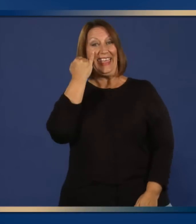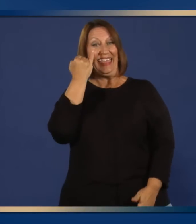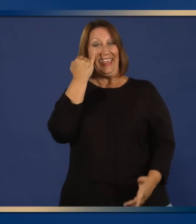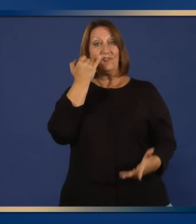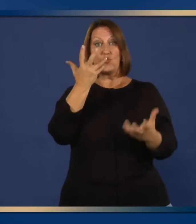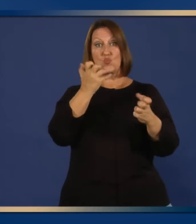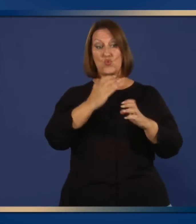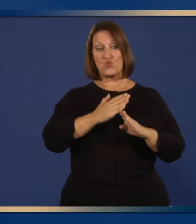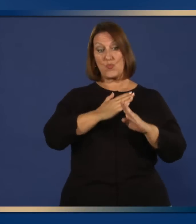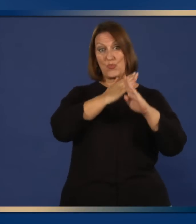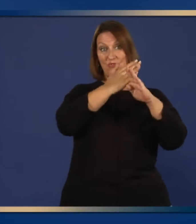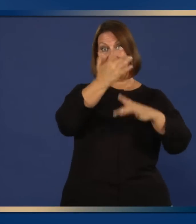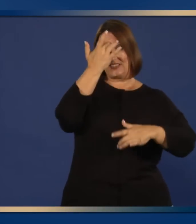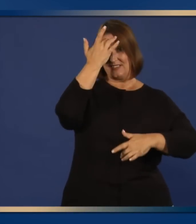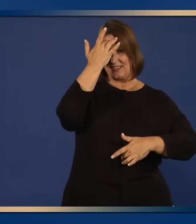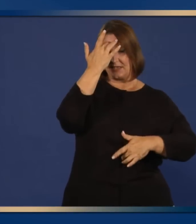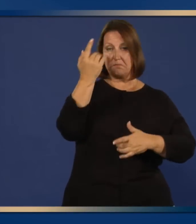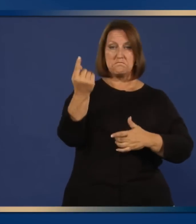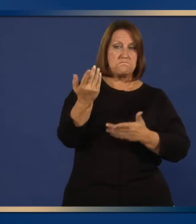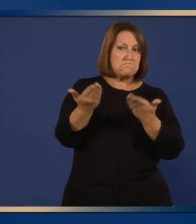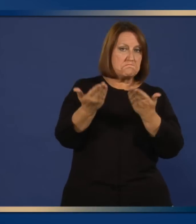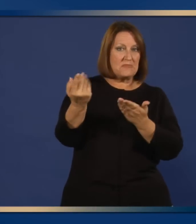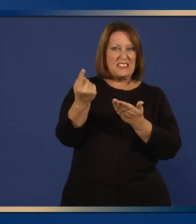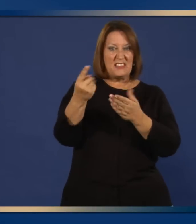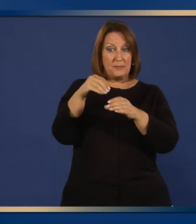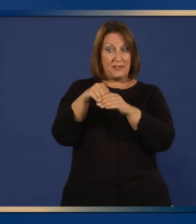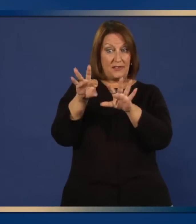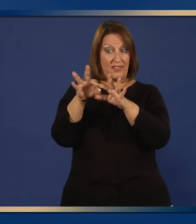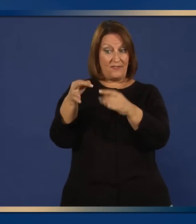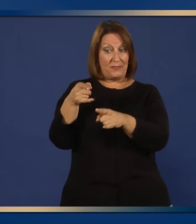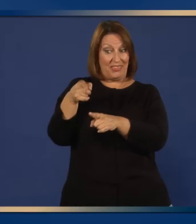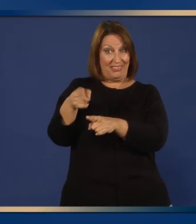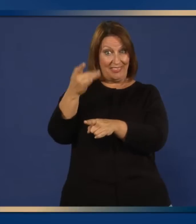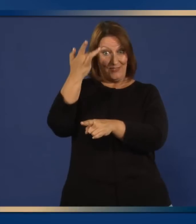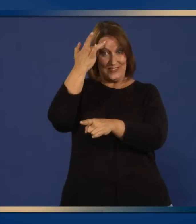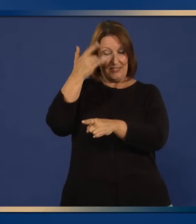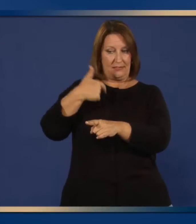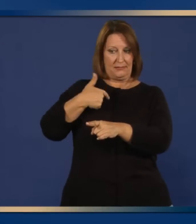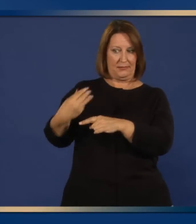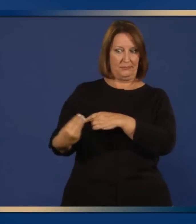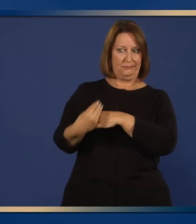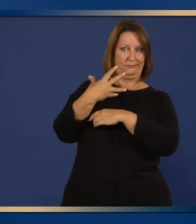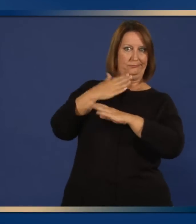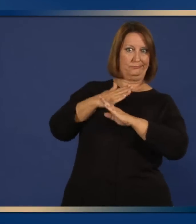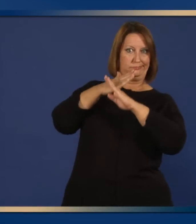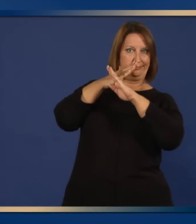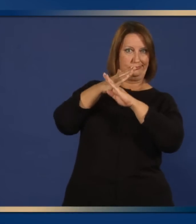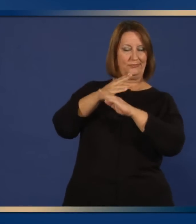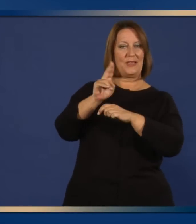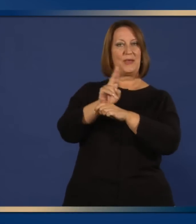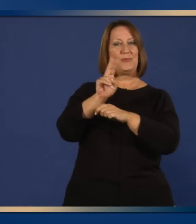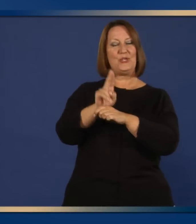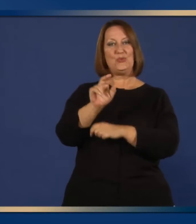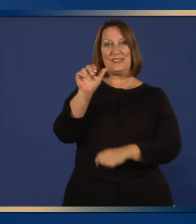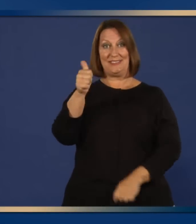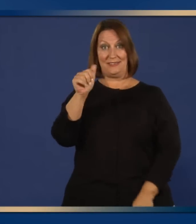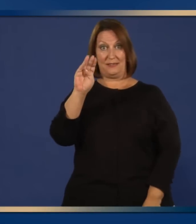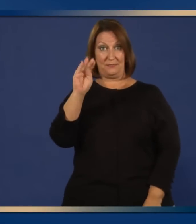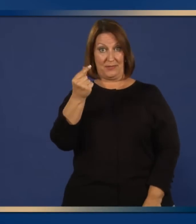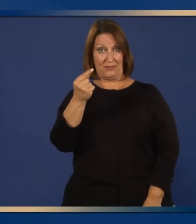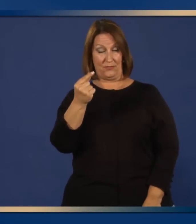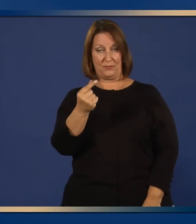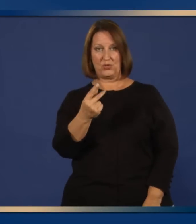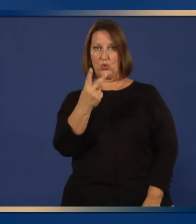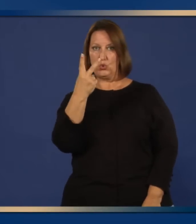Para prevención, hogar marco, 10 miligramos, 2 inhalaciones, 1